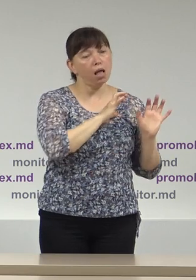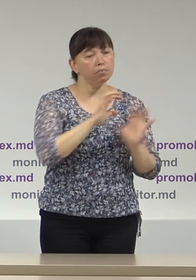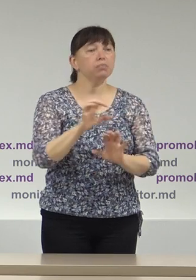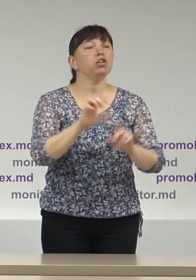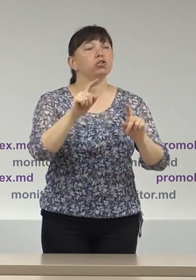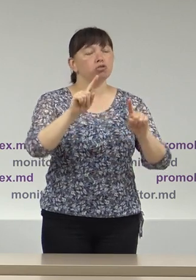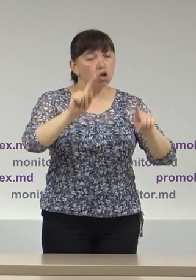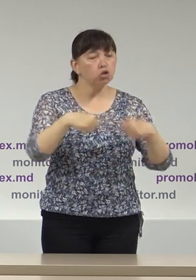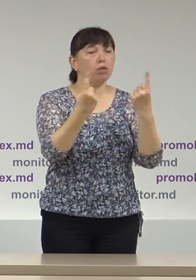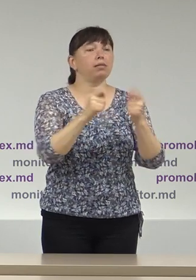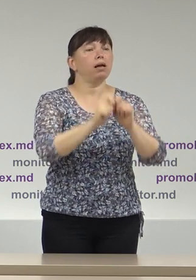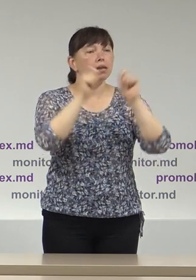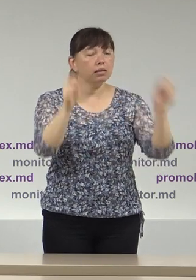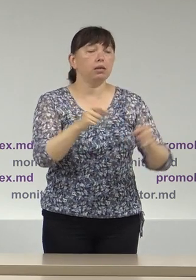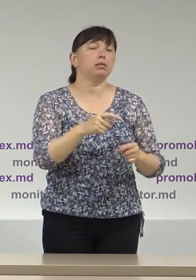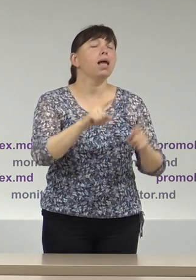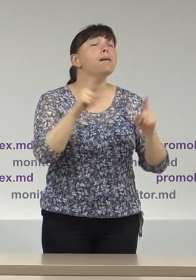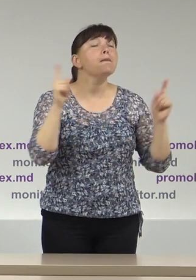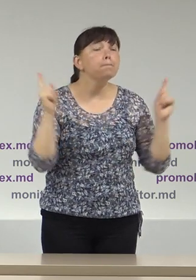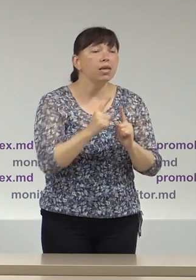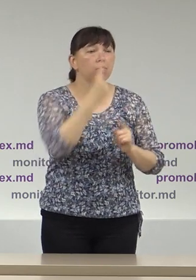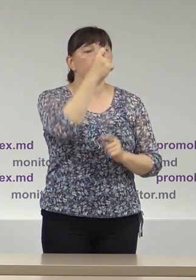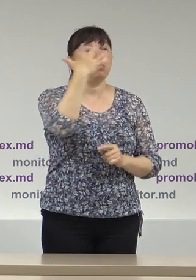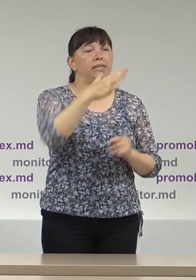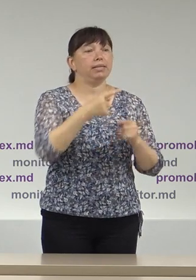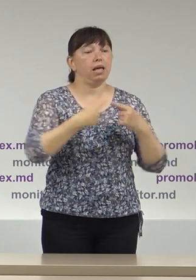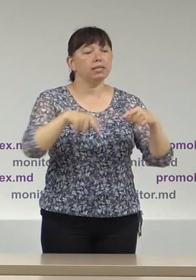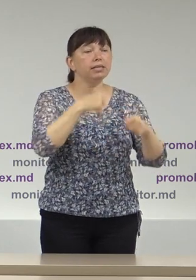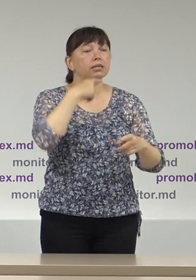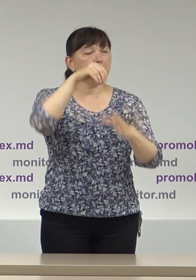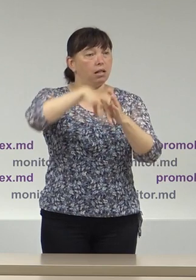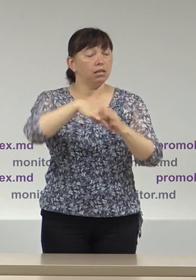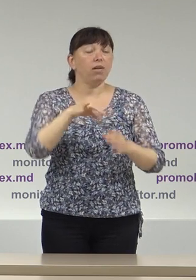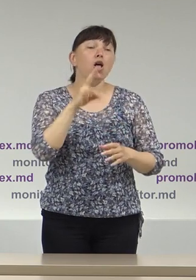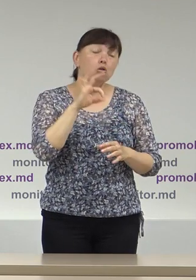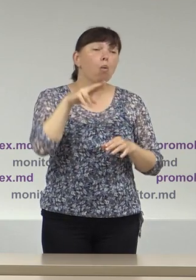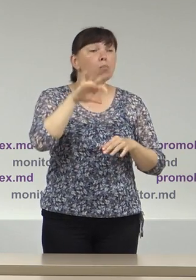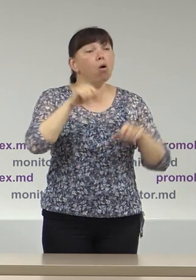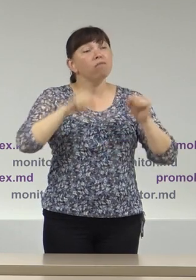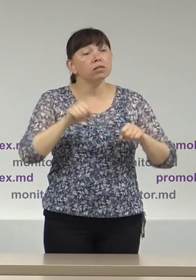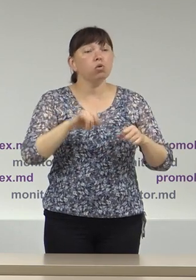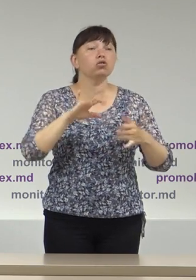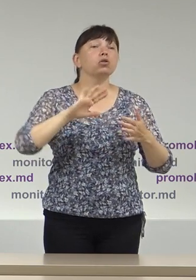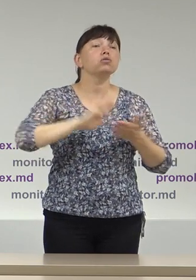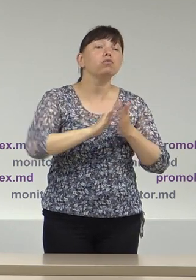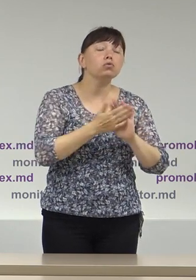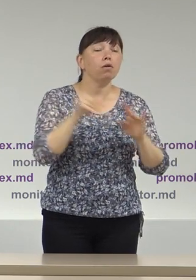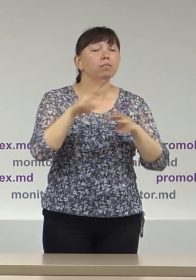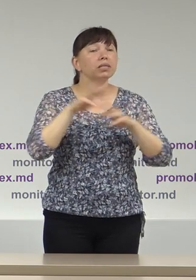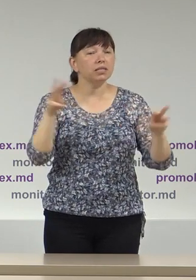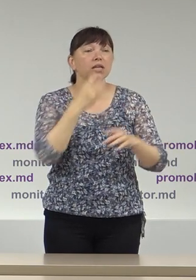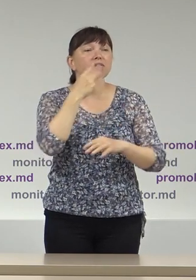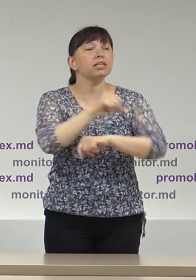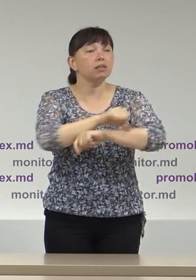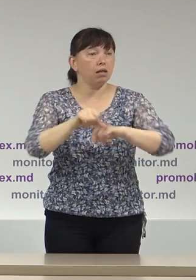crearea a cel puțin 150 de secții de votare, iar după posibilitate, în condițiile în care Ministerul Afacelor Externi și